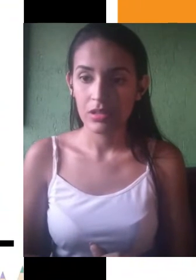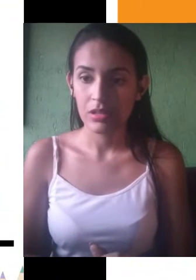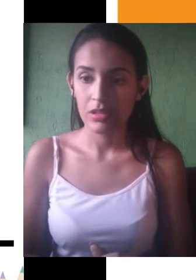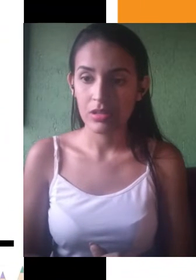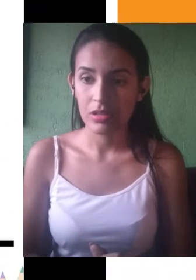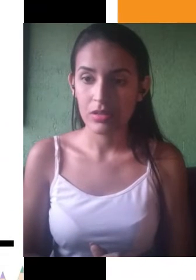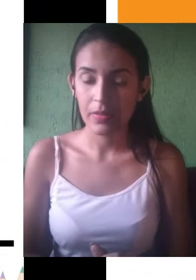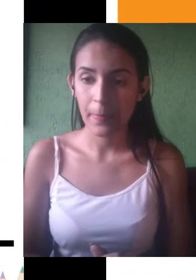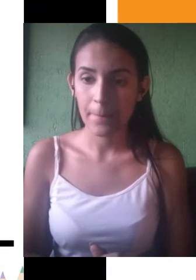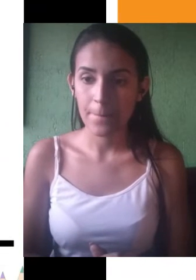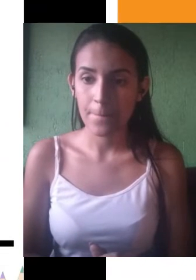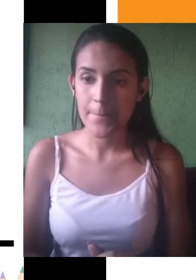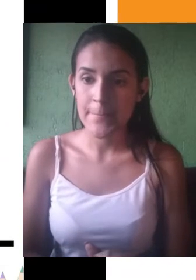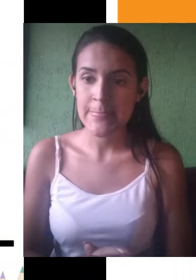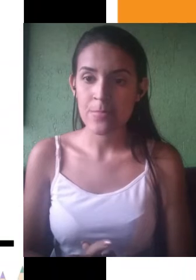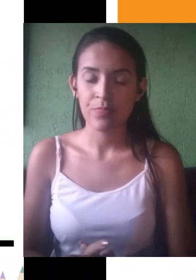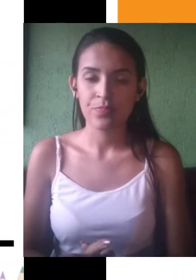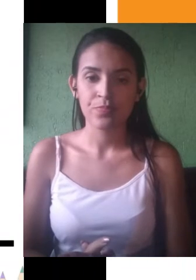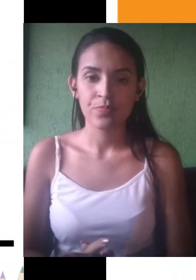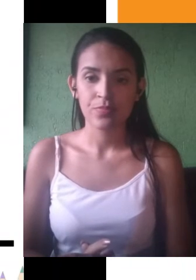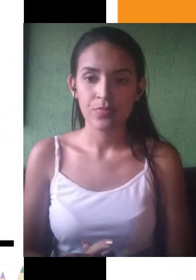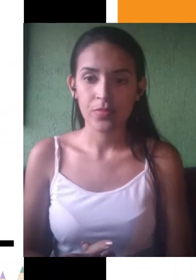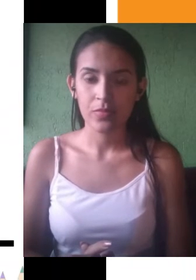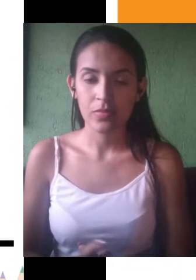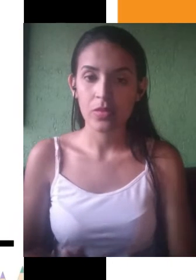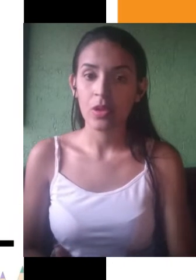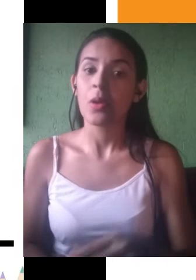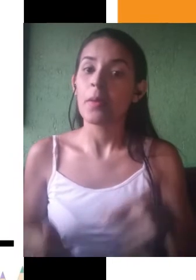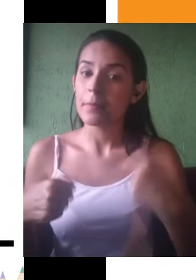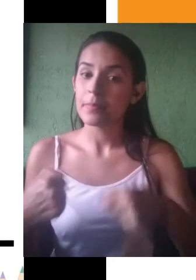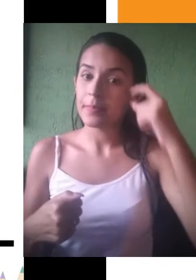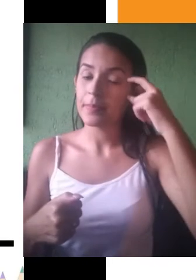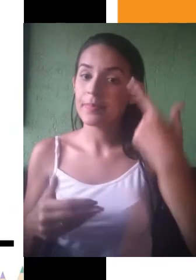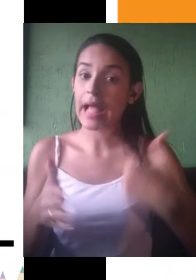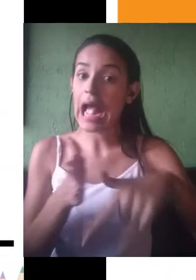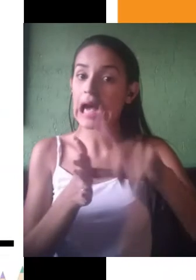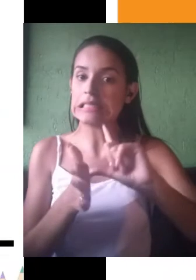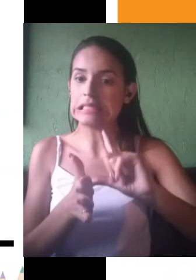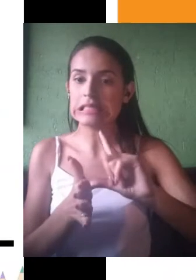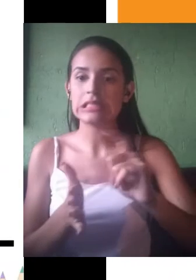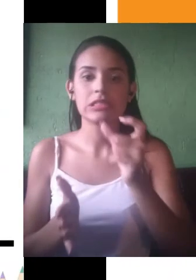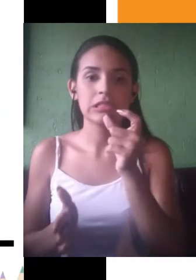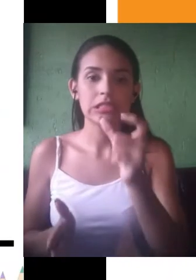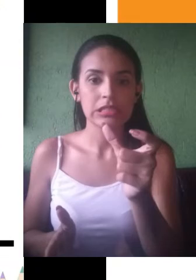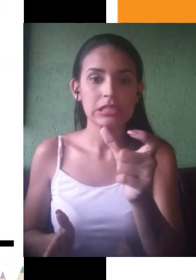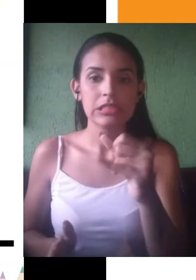em mente para que a gente consiga orientar a nossa interpretação do texto motivador. Então, a gente deve